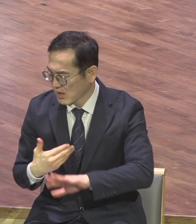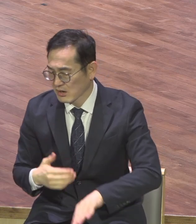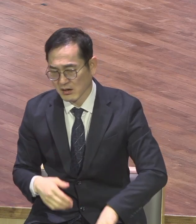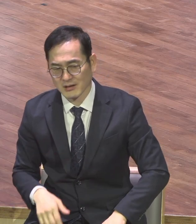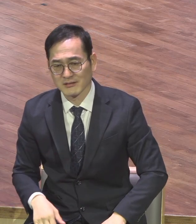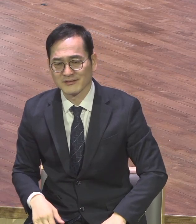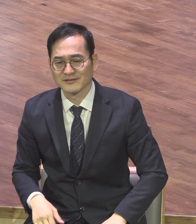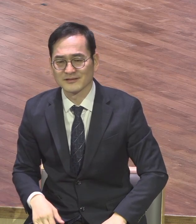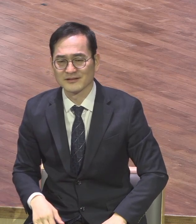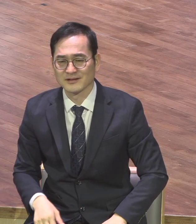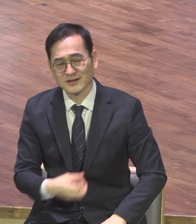달라졌구나